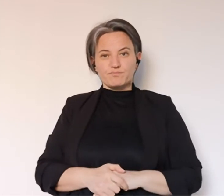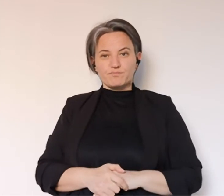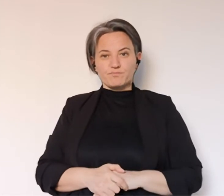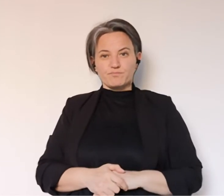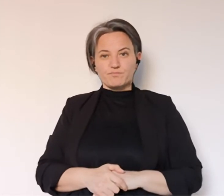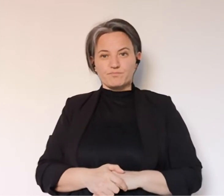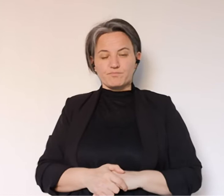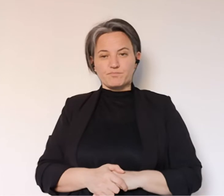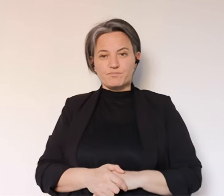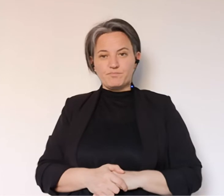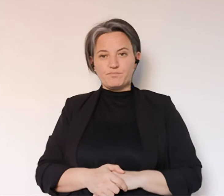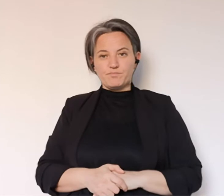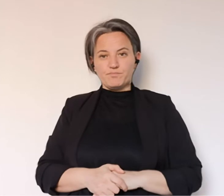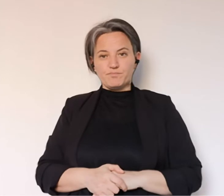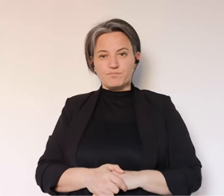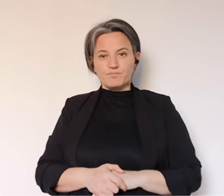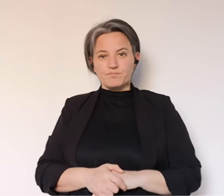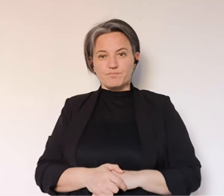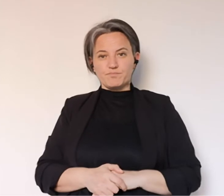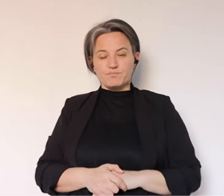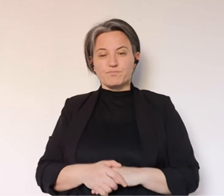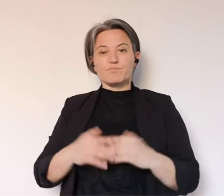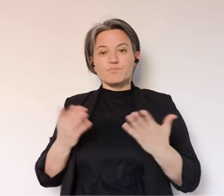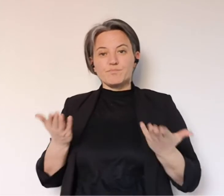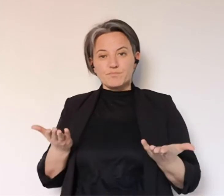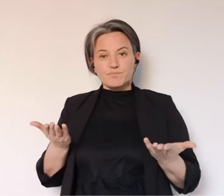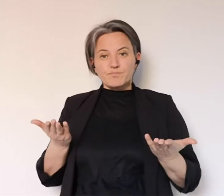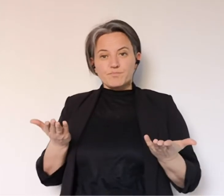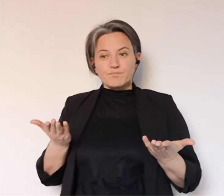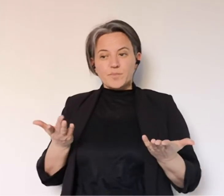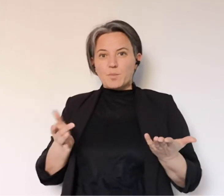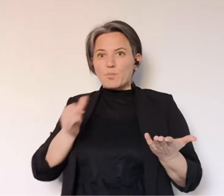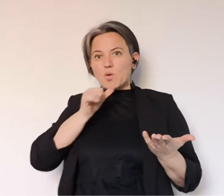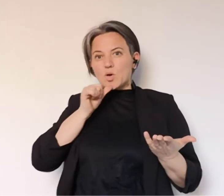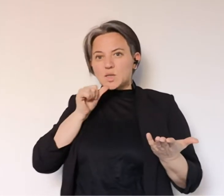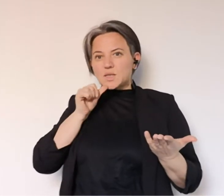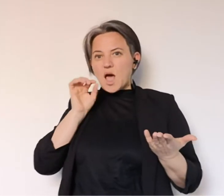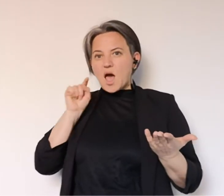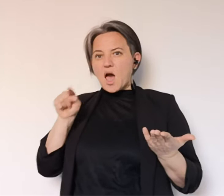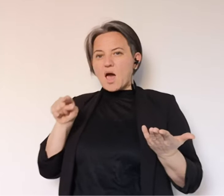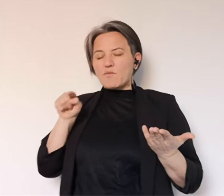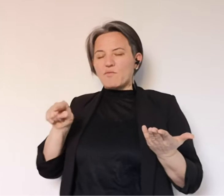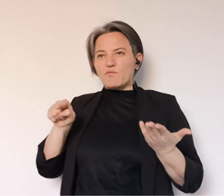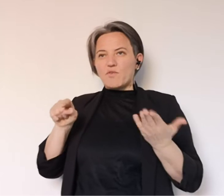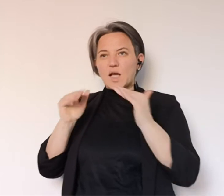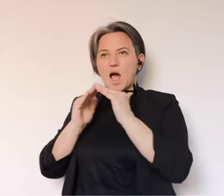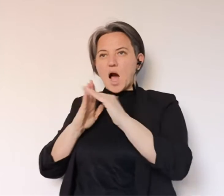identificabile è in particolare quello il focolaio di origine familiare,